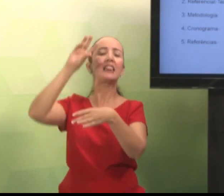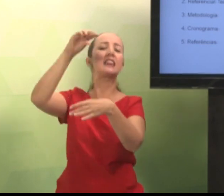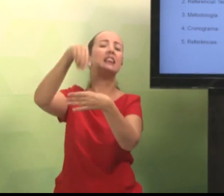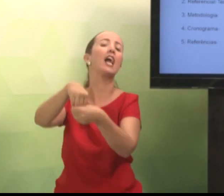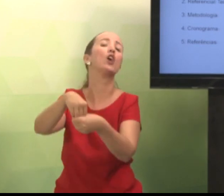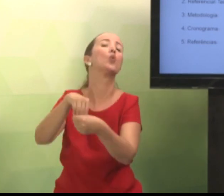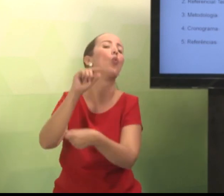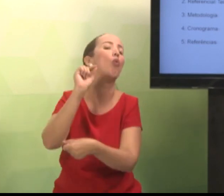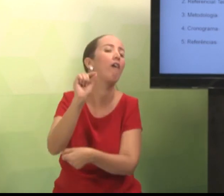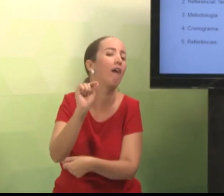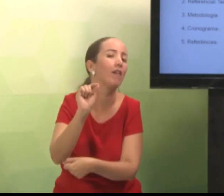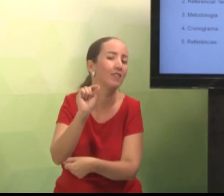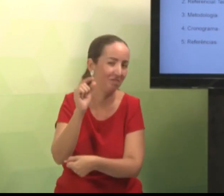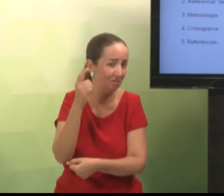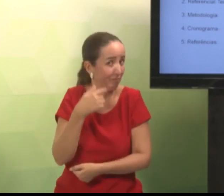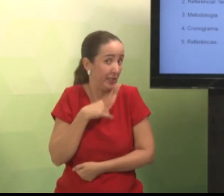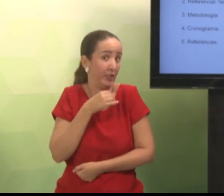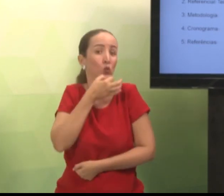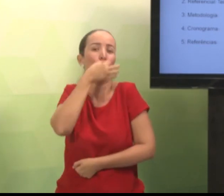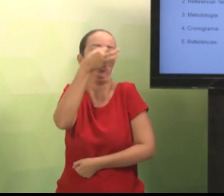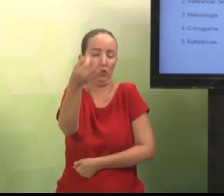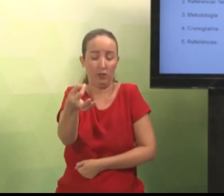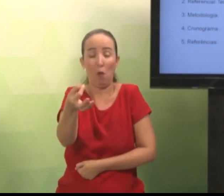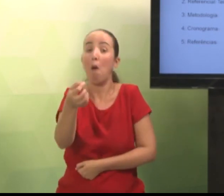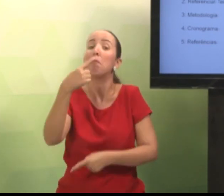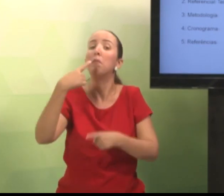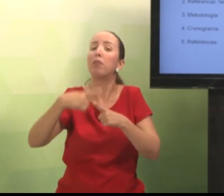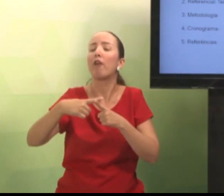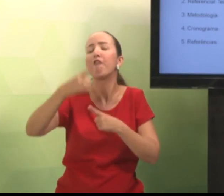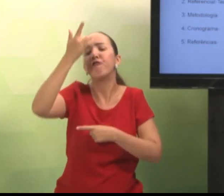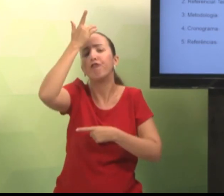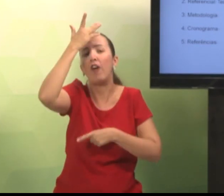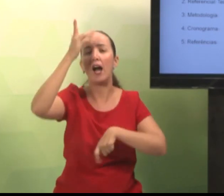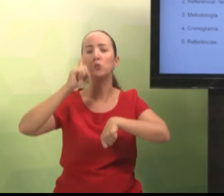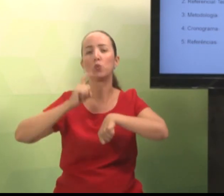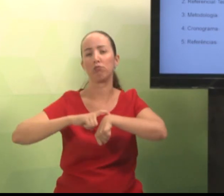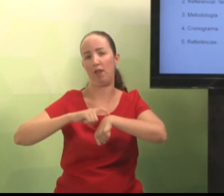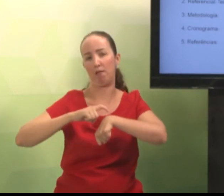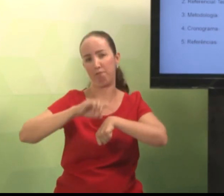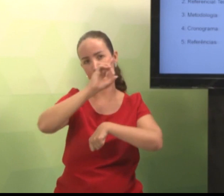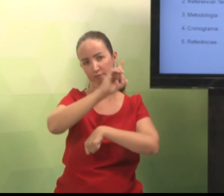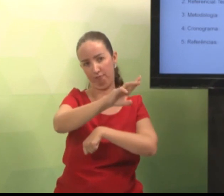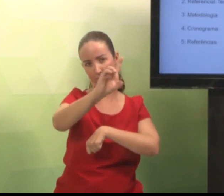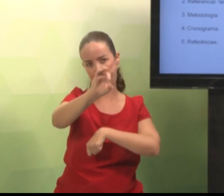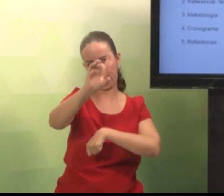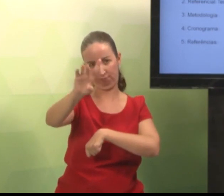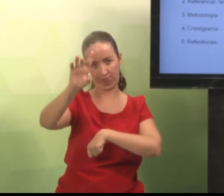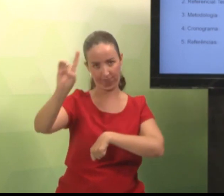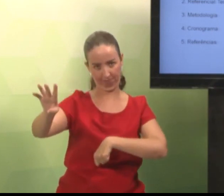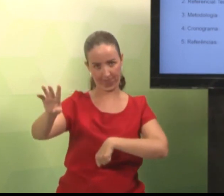essa temática aqui também, na aula de TCC. Eu falo isso para facilitar para vocês.